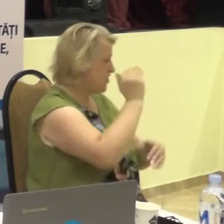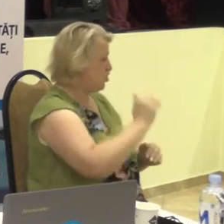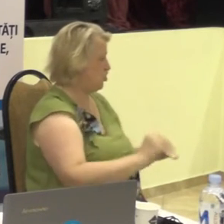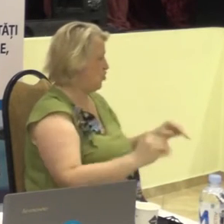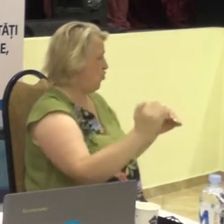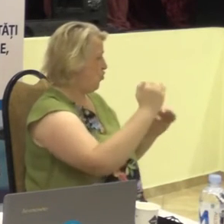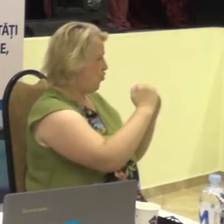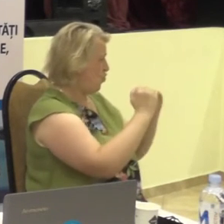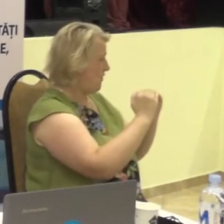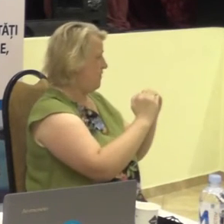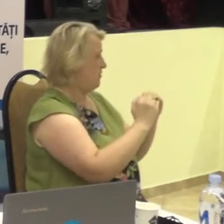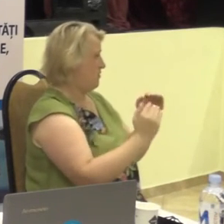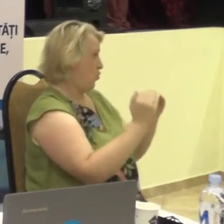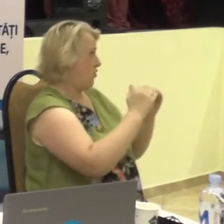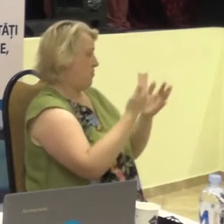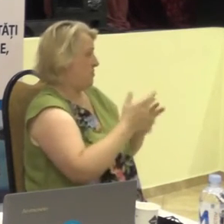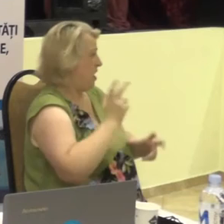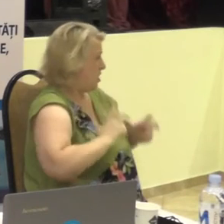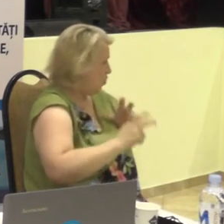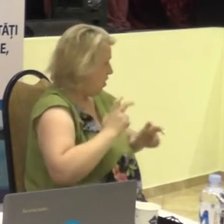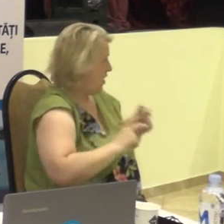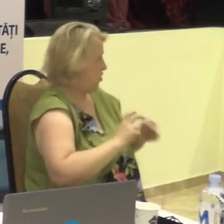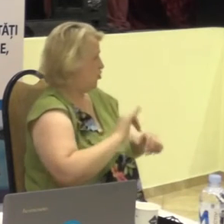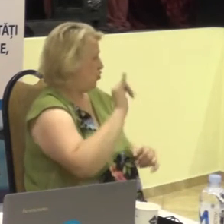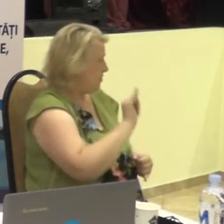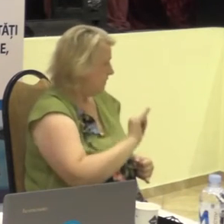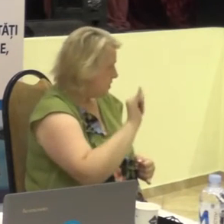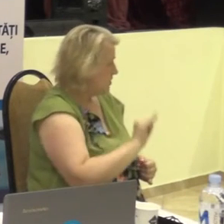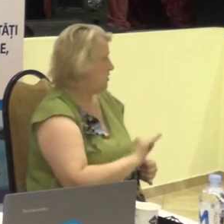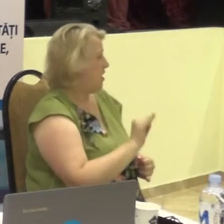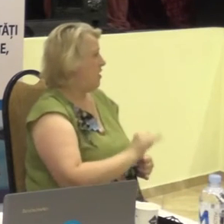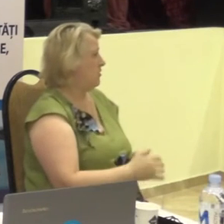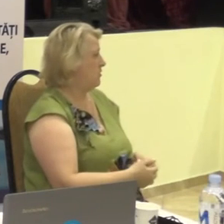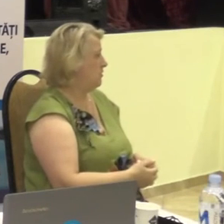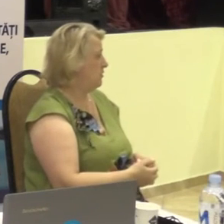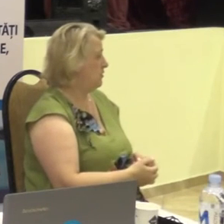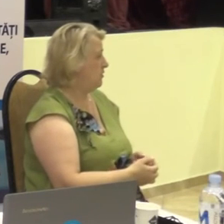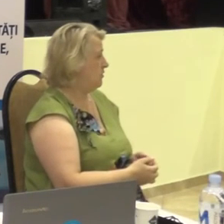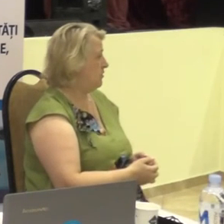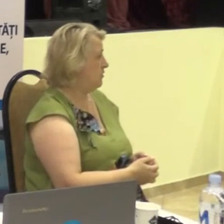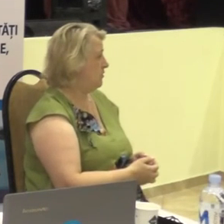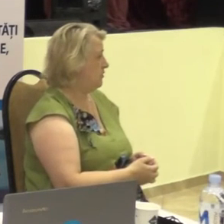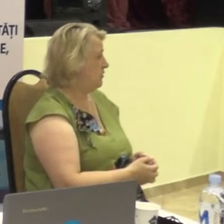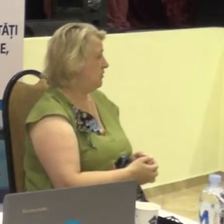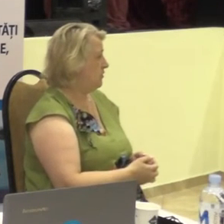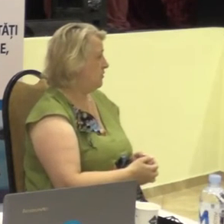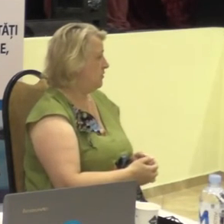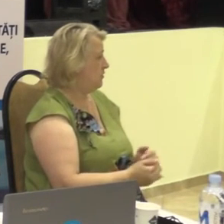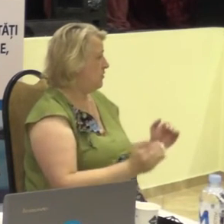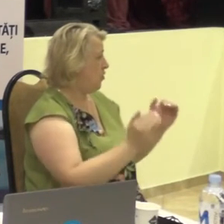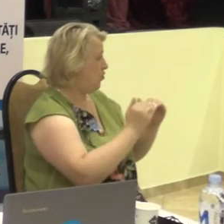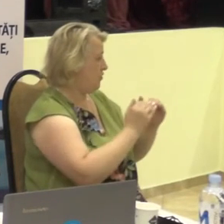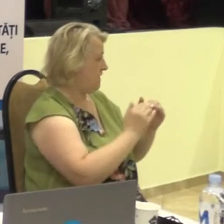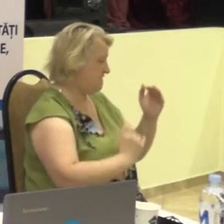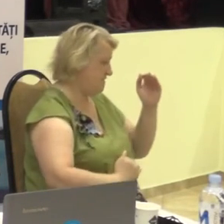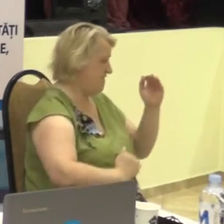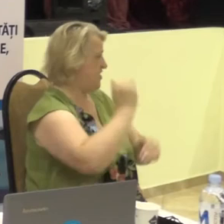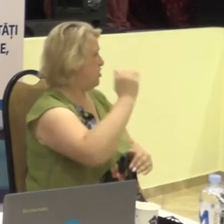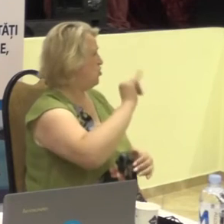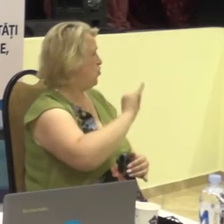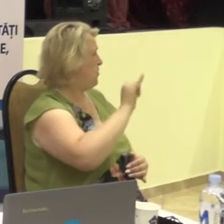la nivel de colegiu, la un nivel de universitate, la un nivel de doctorat.